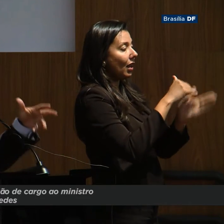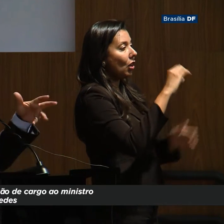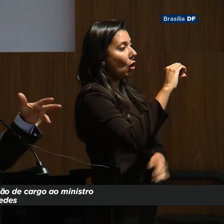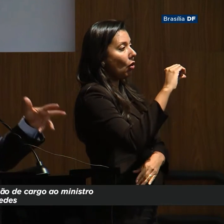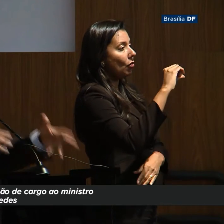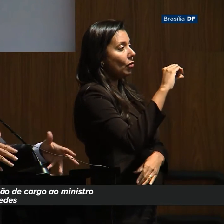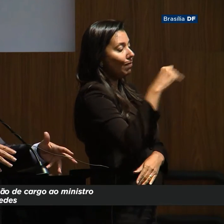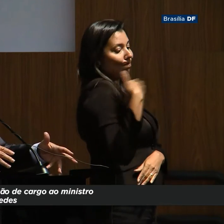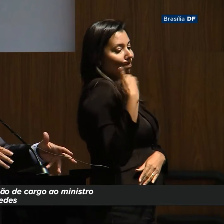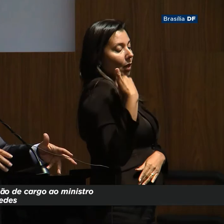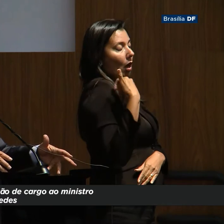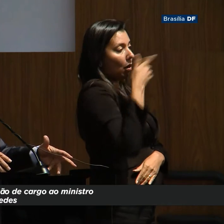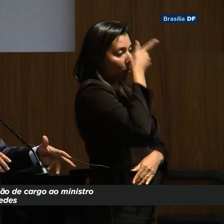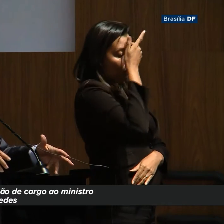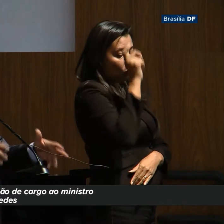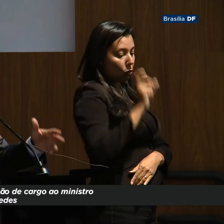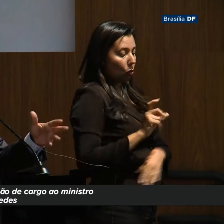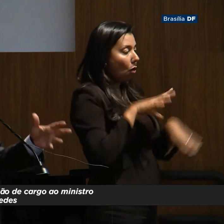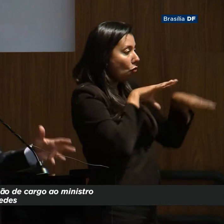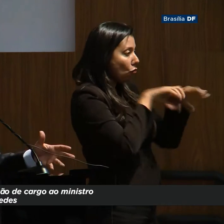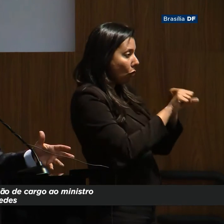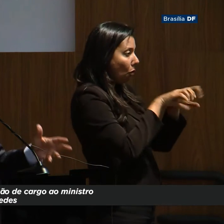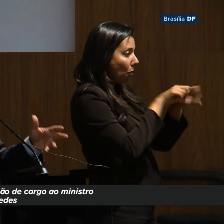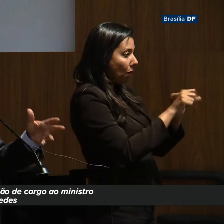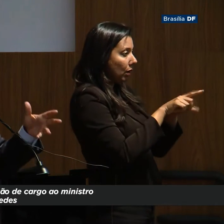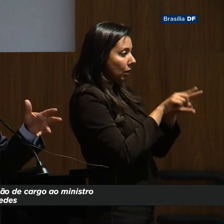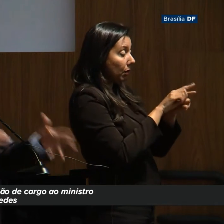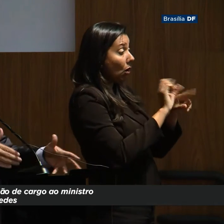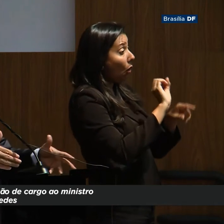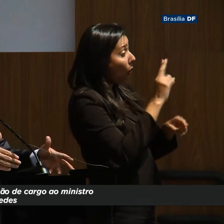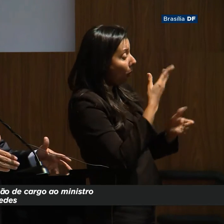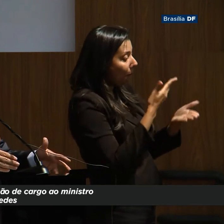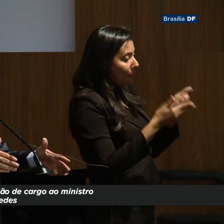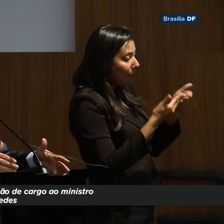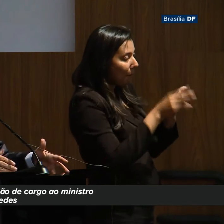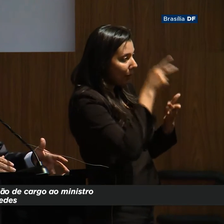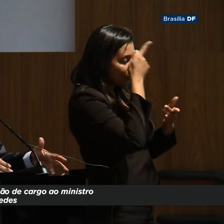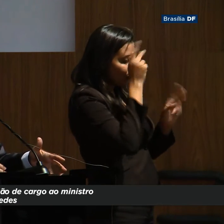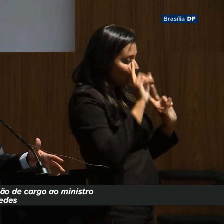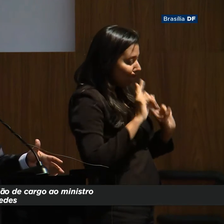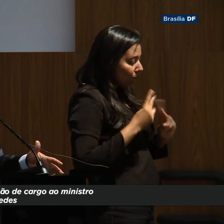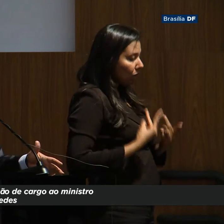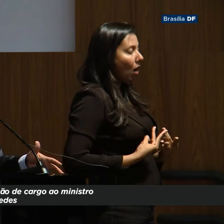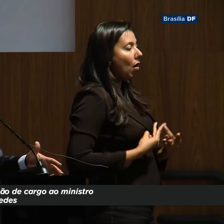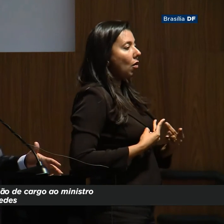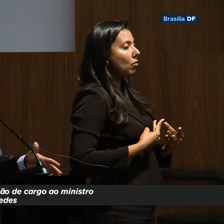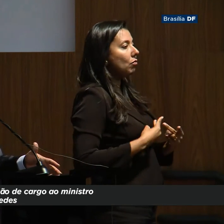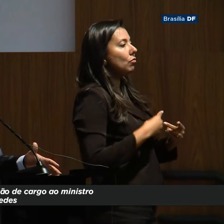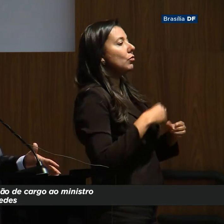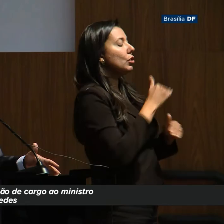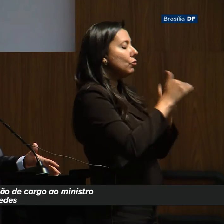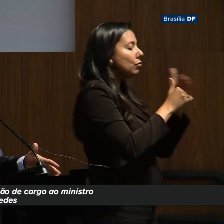É aí que o cidadão é formado ou se perde. é o ser humano que é formado de zero a nove anos.